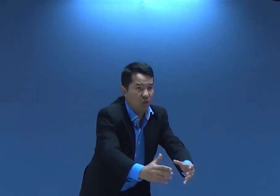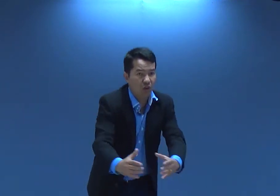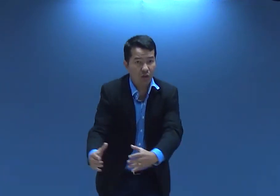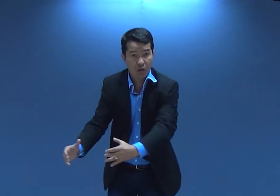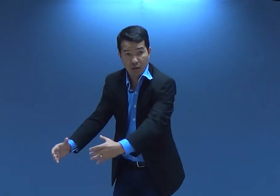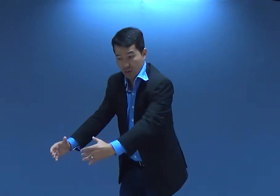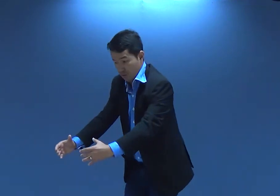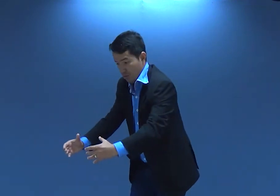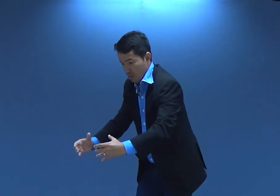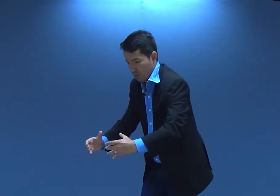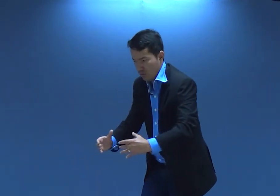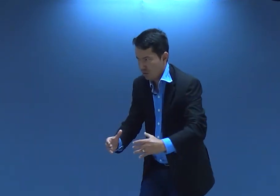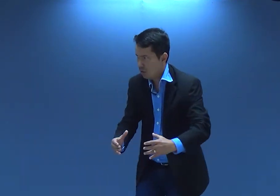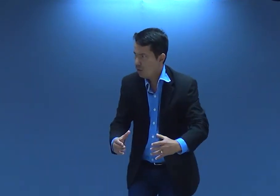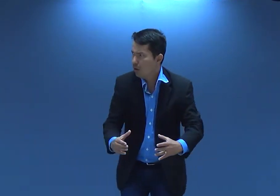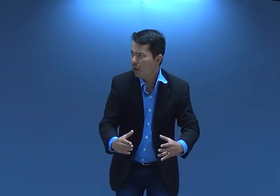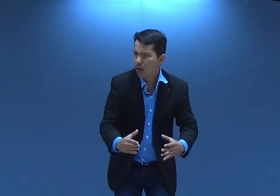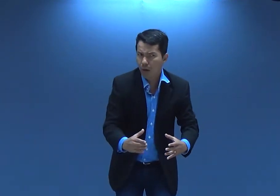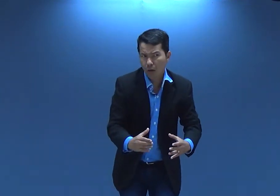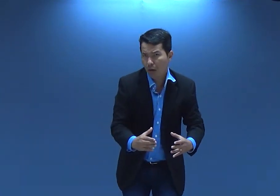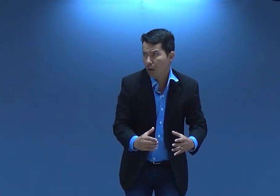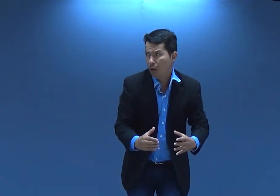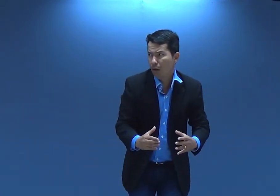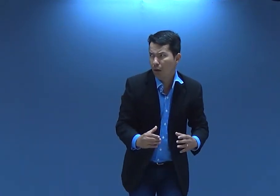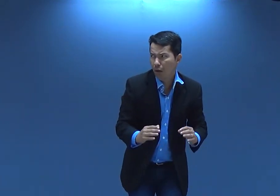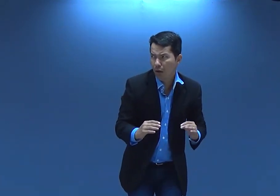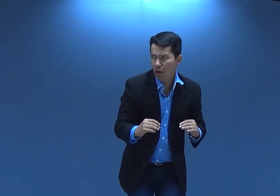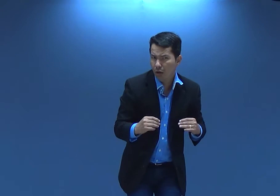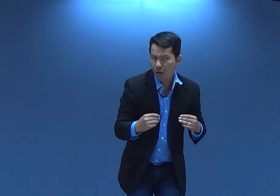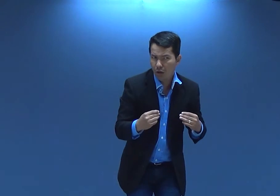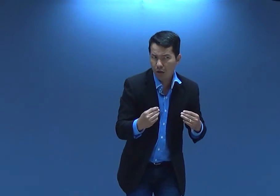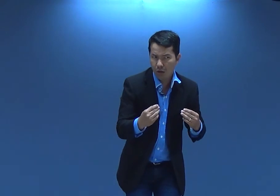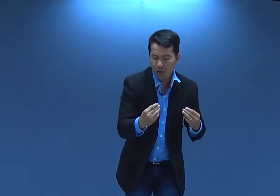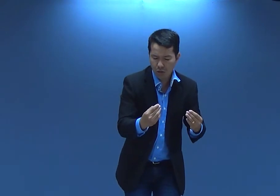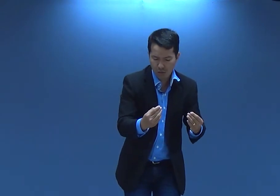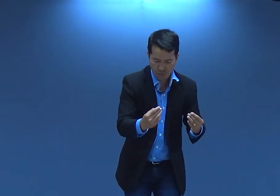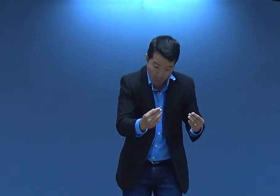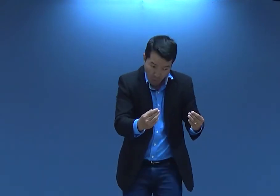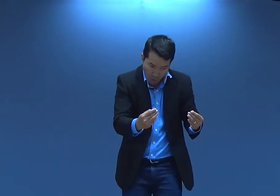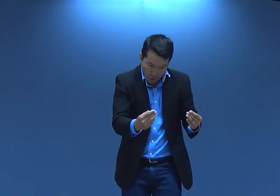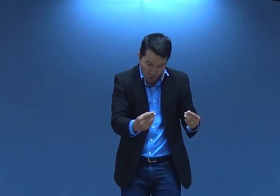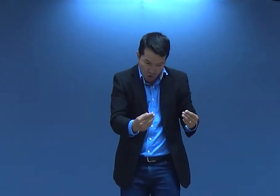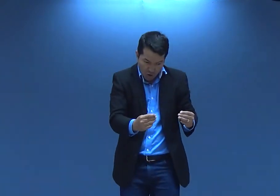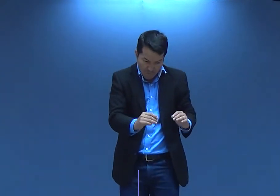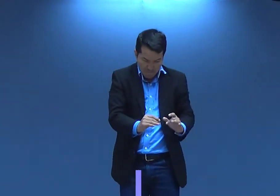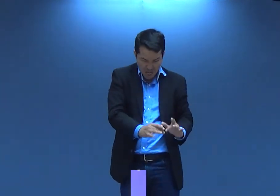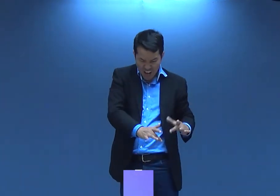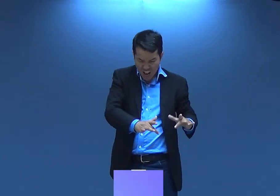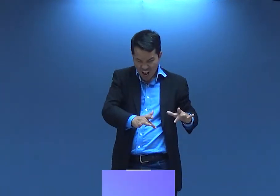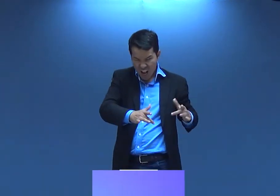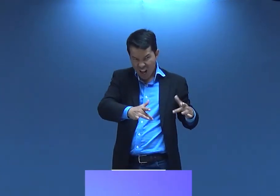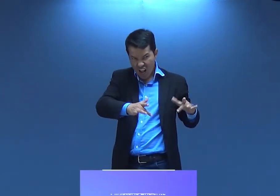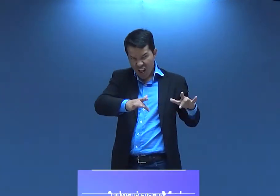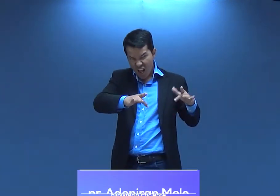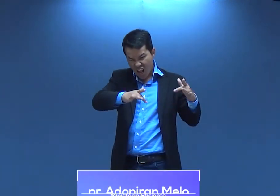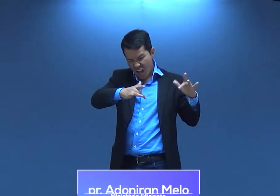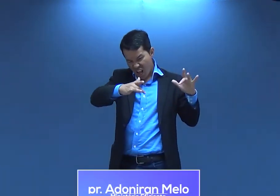trouxe esse presente. E Maria olhou. Ah! Presente. Quando ela abre. Ah! Ouro.